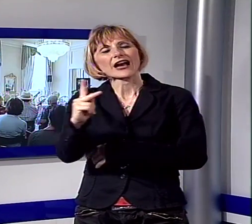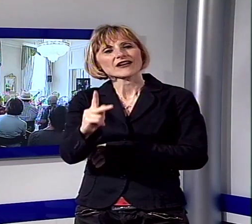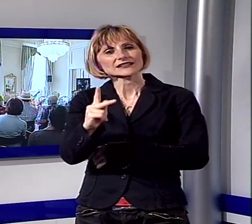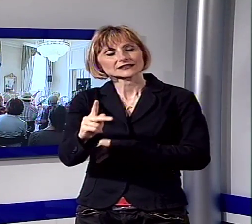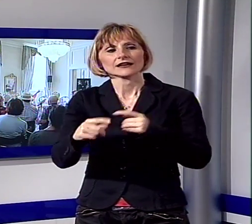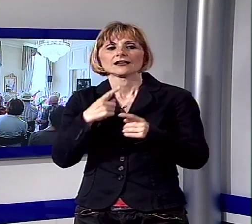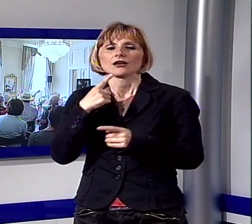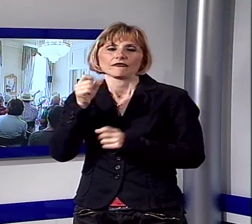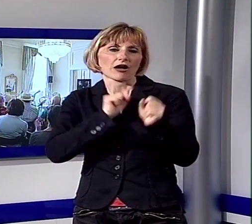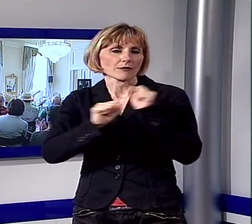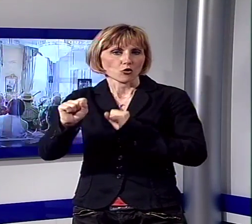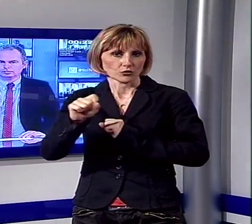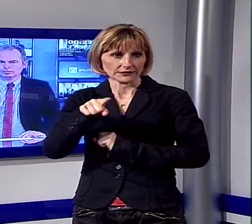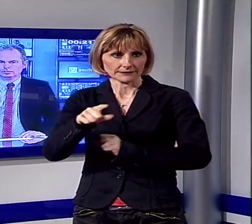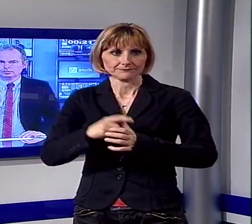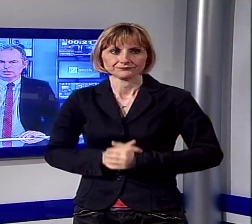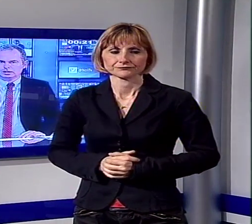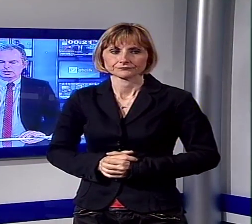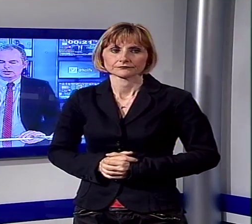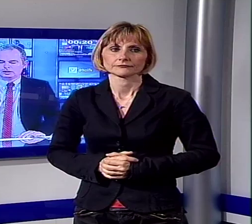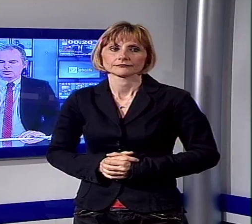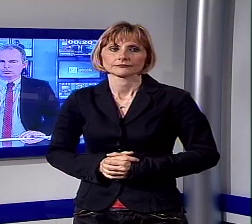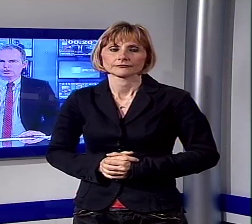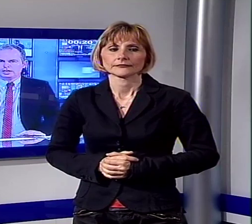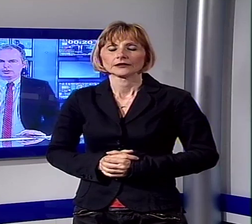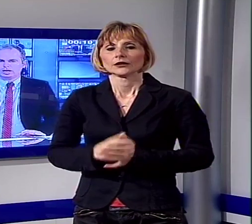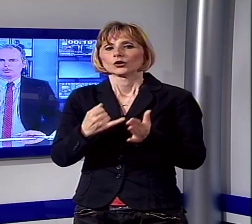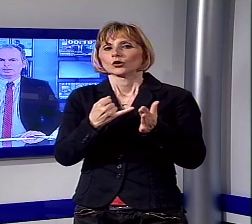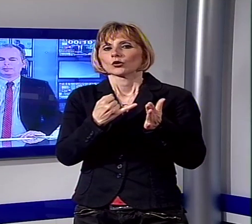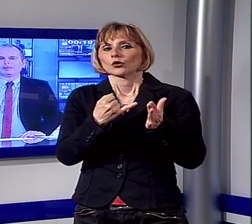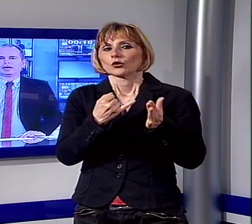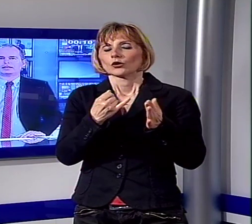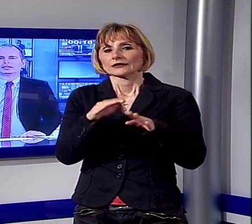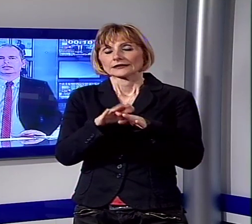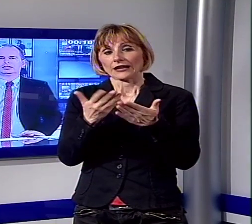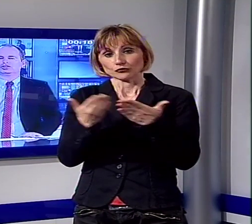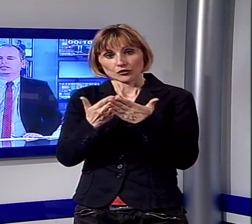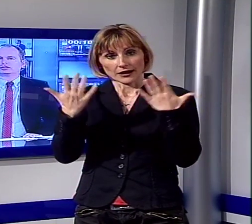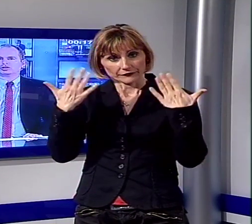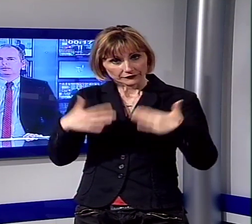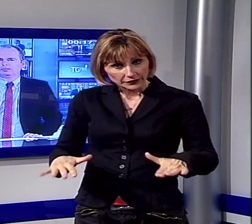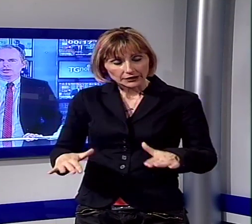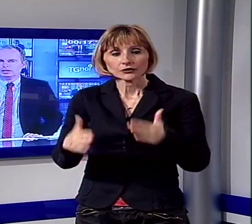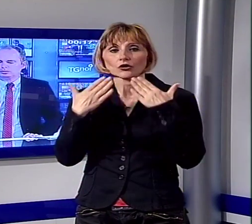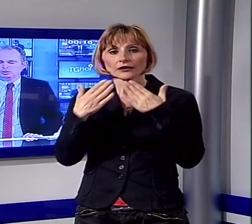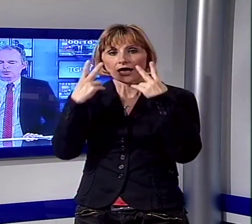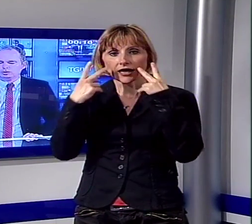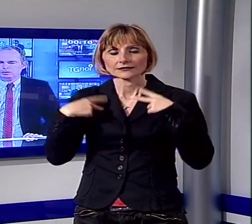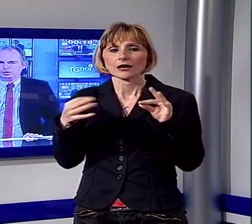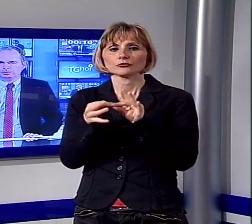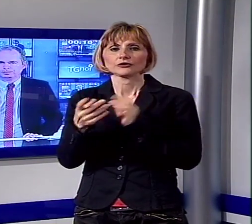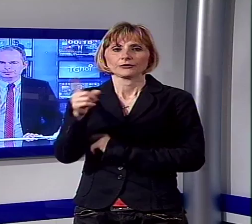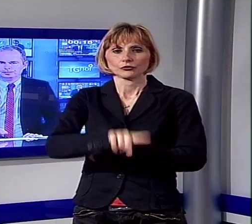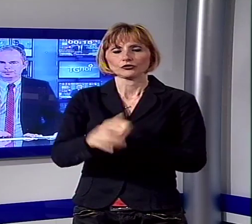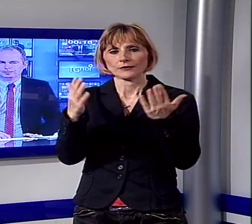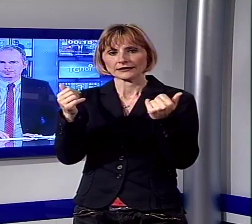leggenda mondiale della lirica. E con la musica chiudiamo questa prima parte della TG, adesso c'è la pubblicità e subito dopo lo